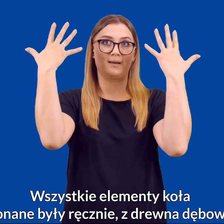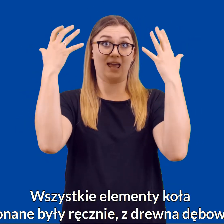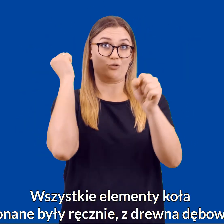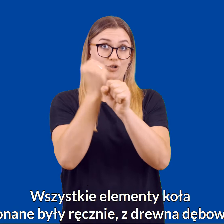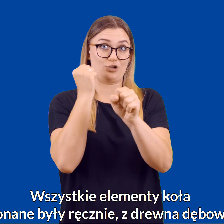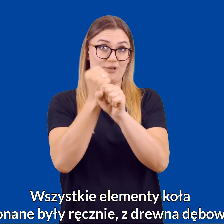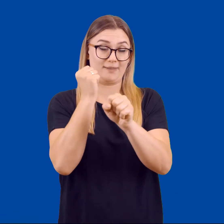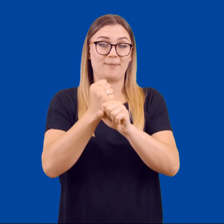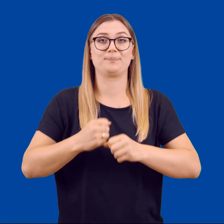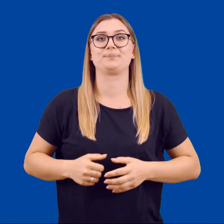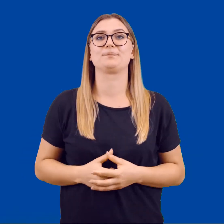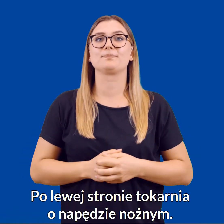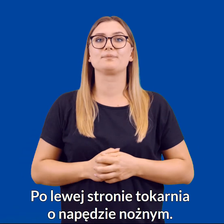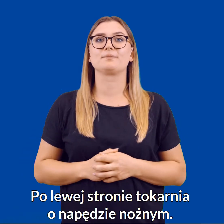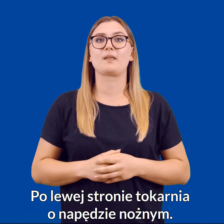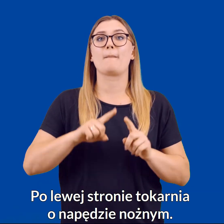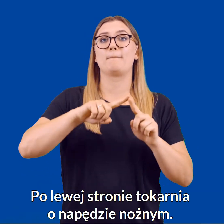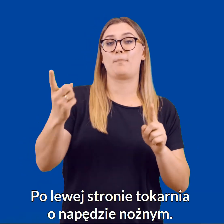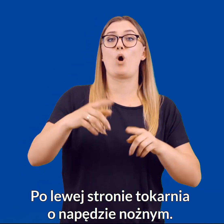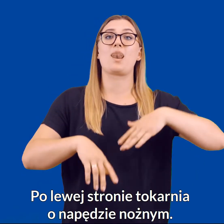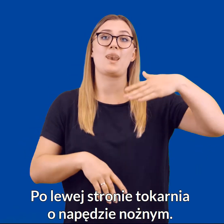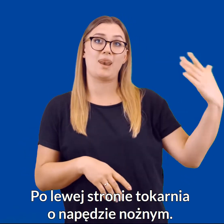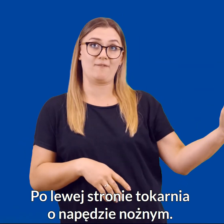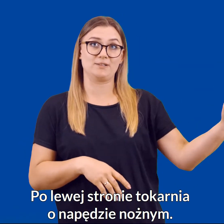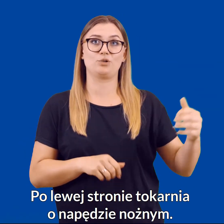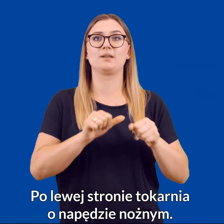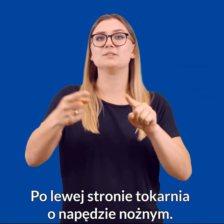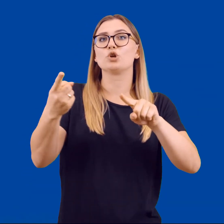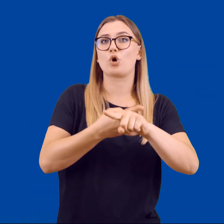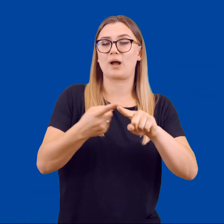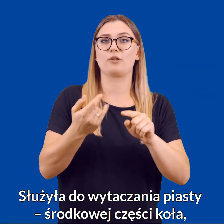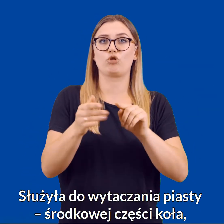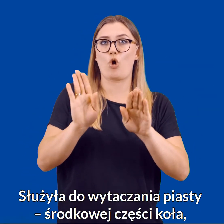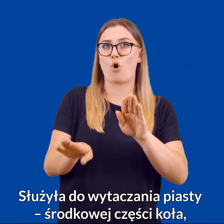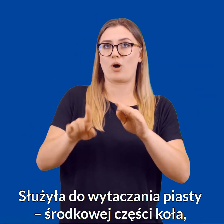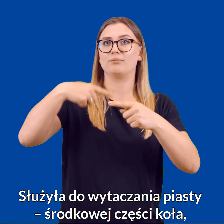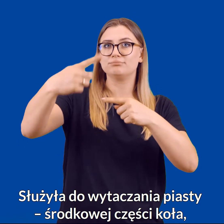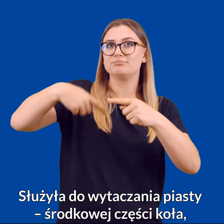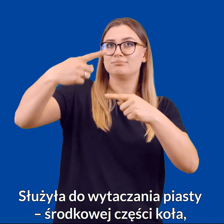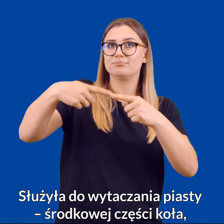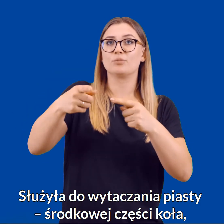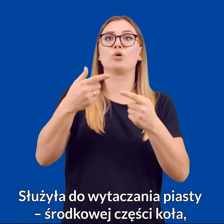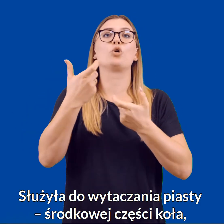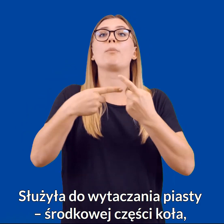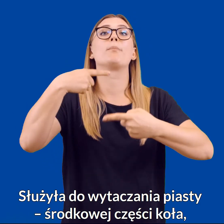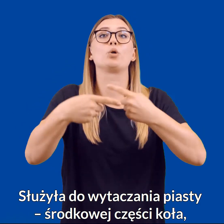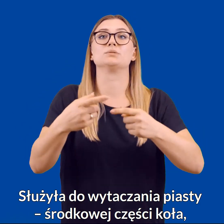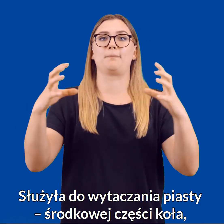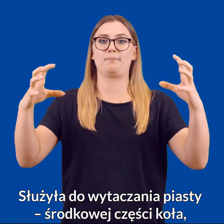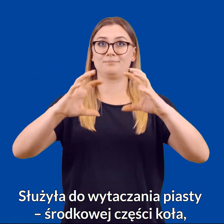drewna dębowego. Po lewej stronie to karnia o napędzie nożnym. Służyła do wytaczania piasty, środkowej części